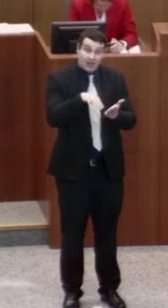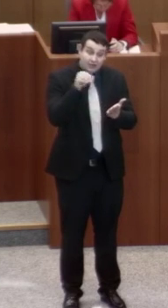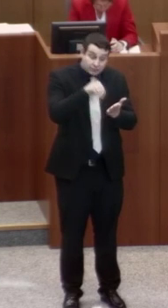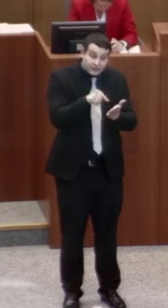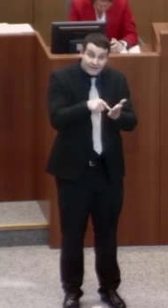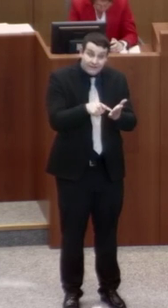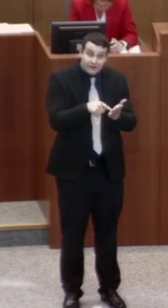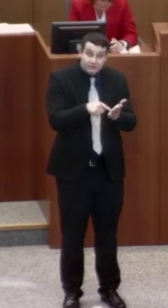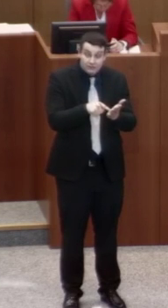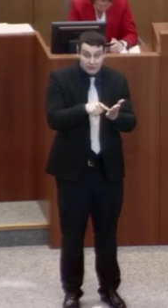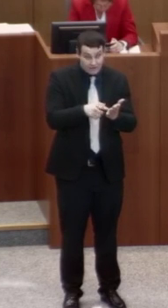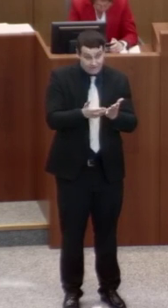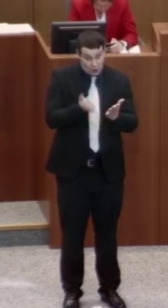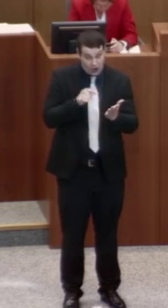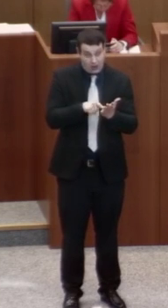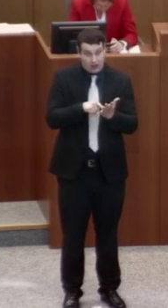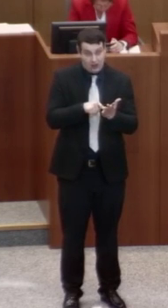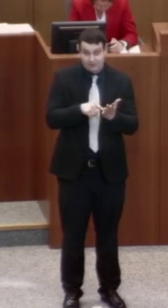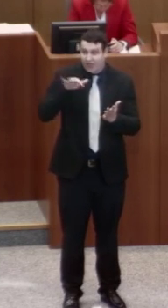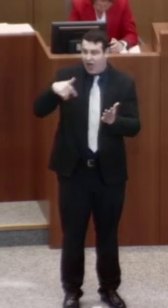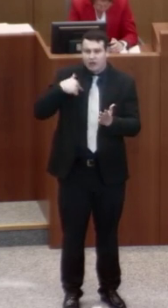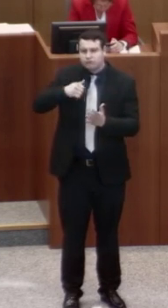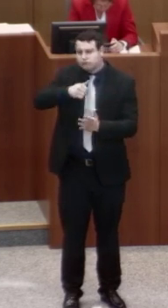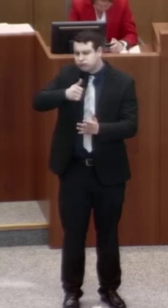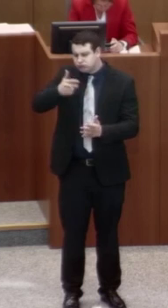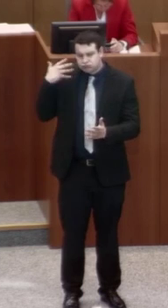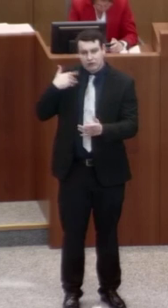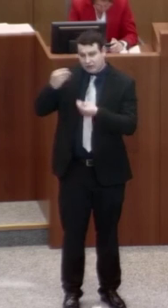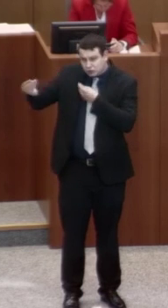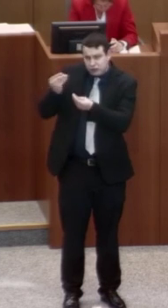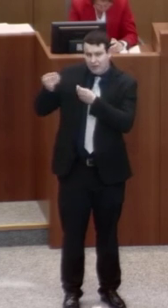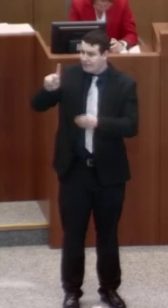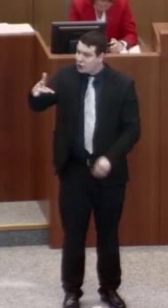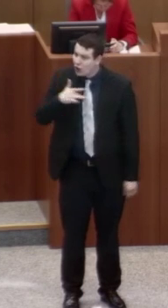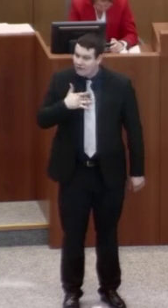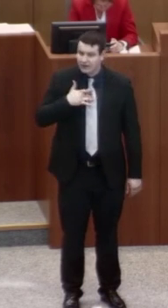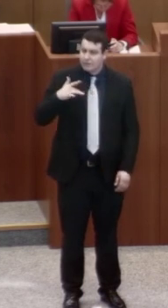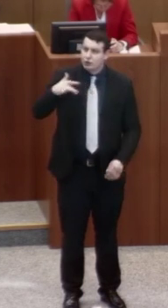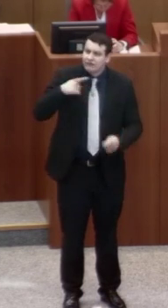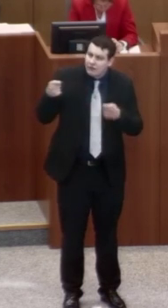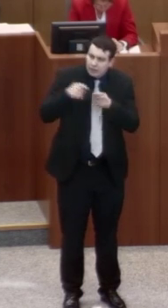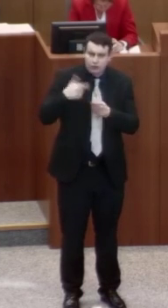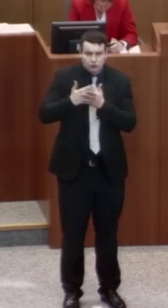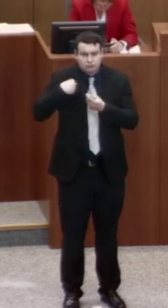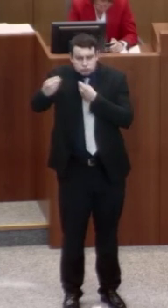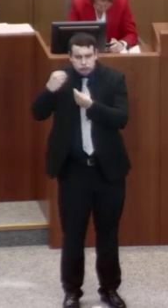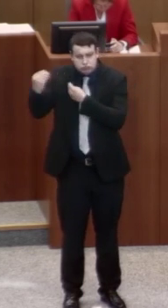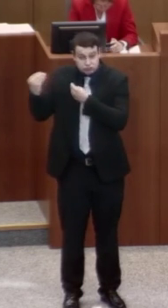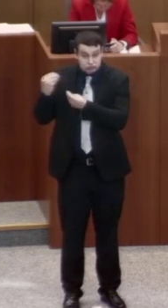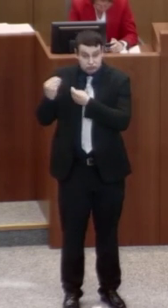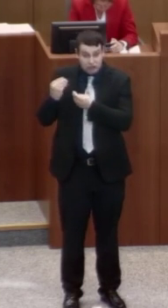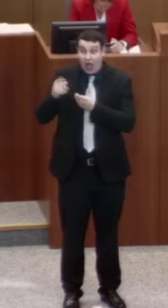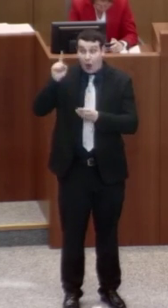Resultat unter anderem aus dem Ergebnis vieler Gespräche, die ich mit Betroffenen, mit betroffenen Verbänden und natürlich auch